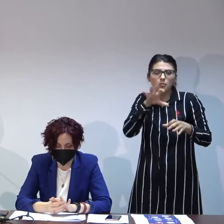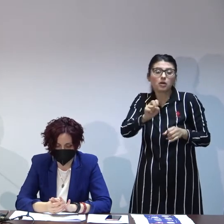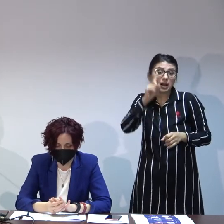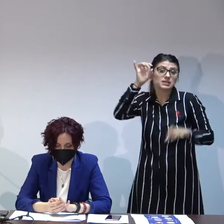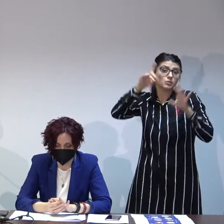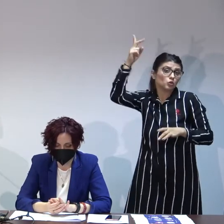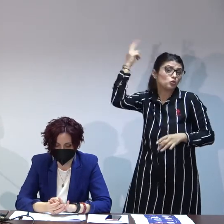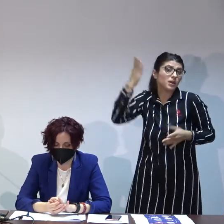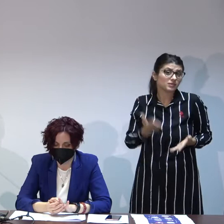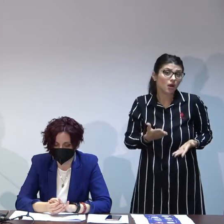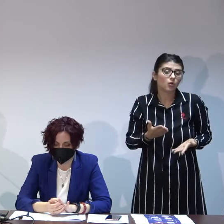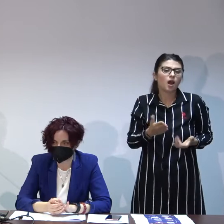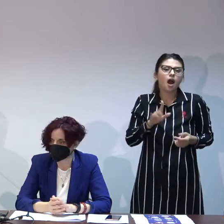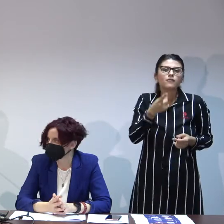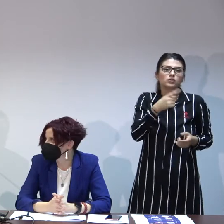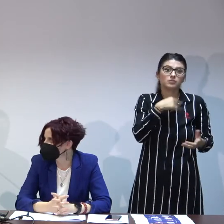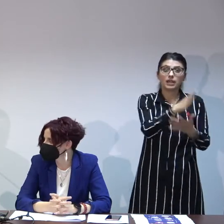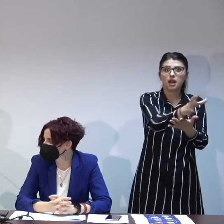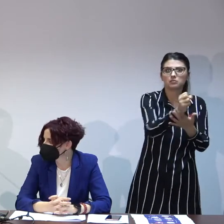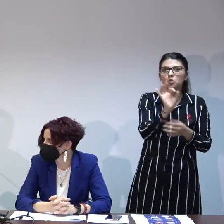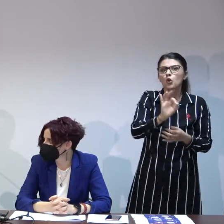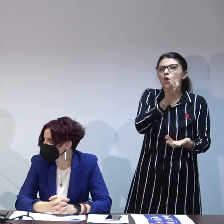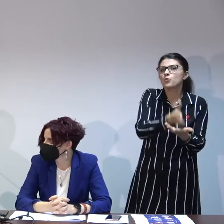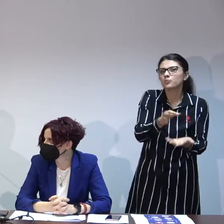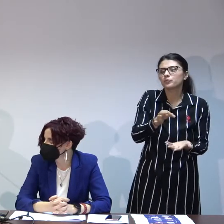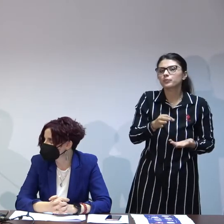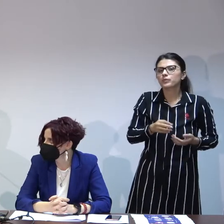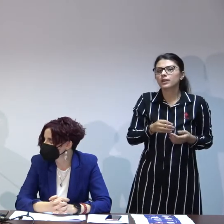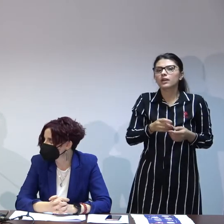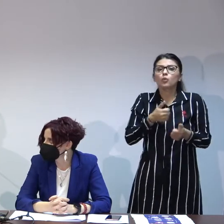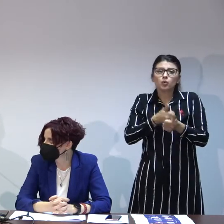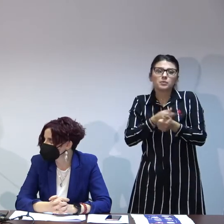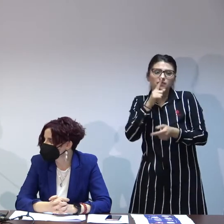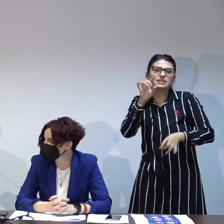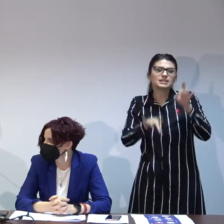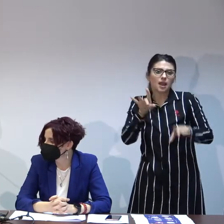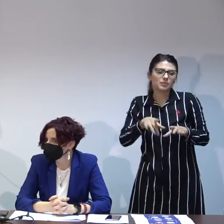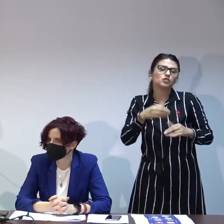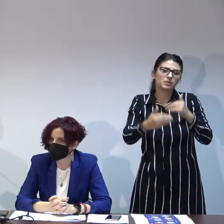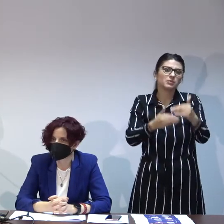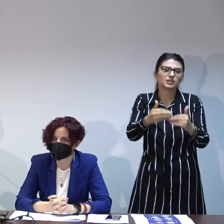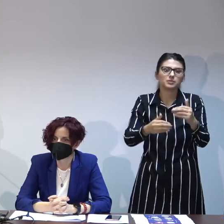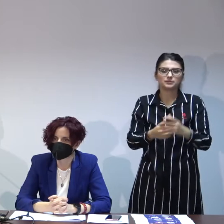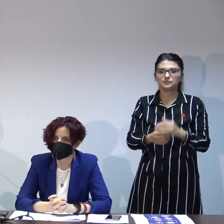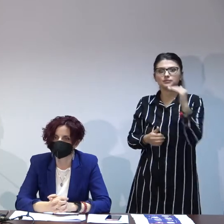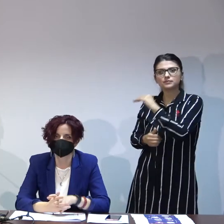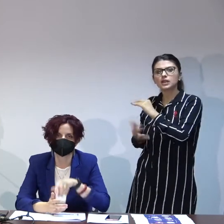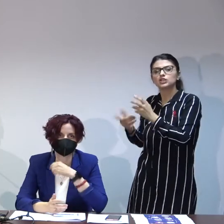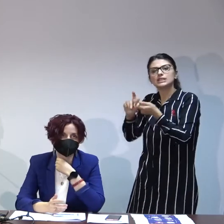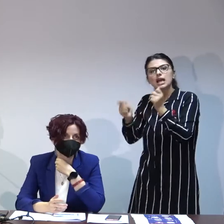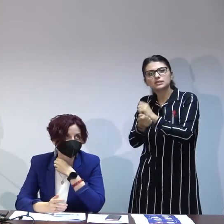imediat cu el nu mai fost câteva lucruri pe care noi am decis să le privim ca și când ar fi semne și am mers înainte cu adopția Ce s-a schimbat la